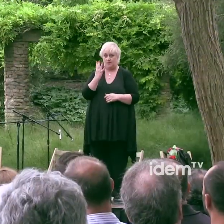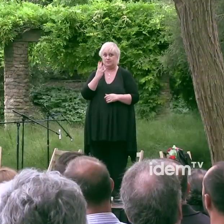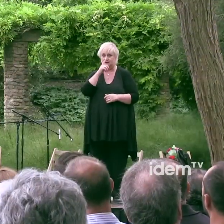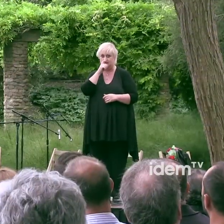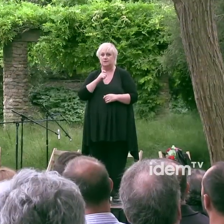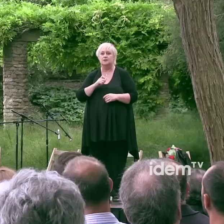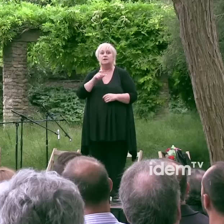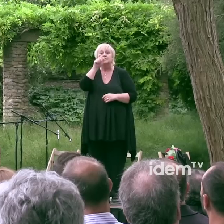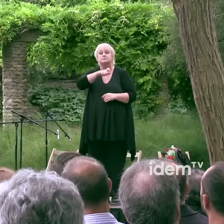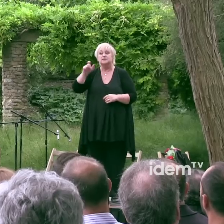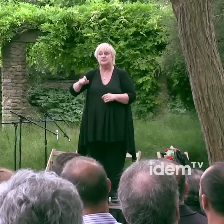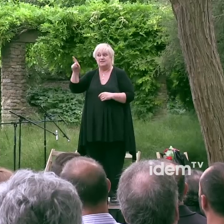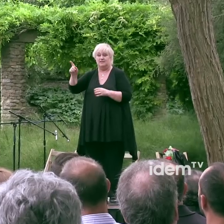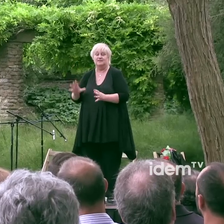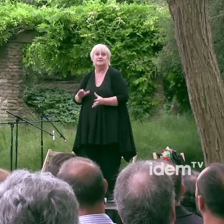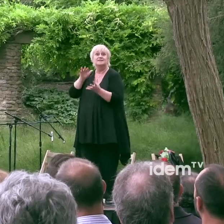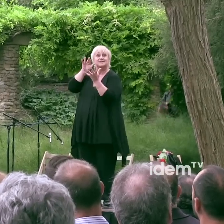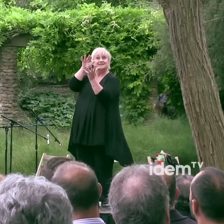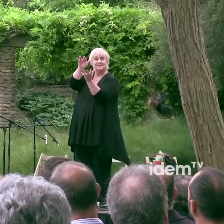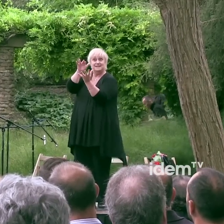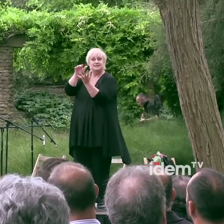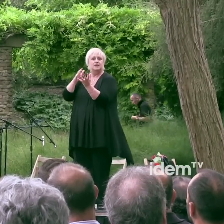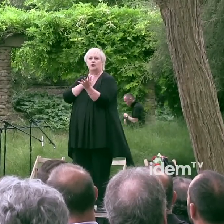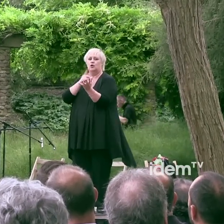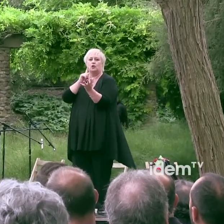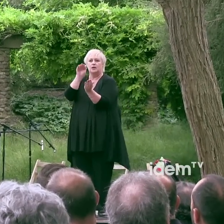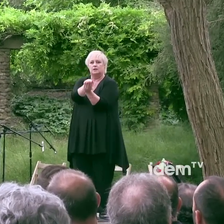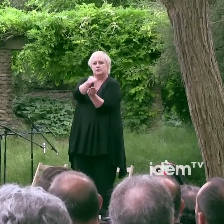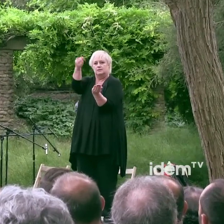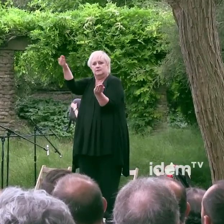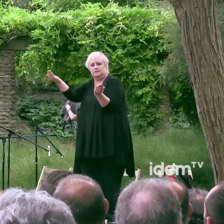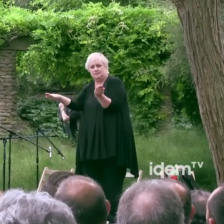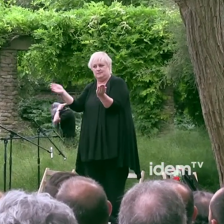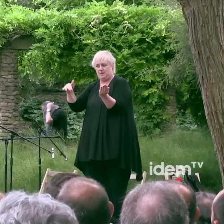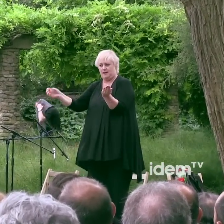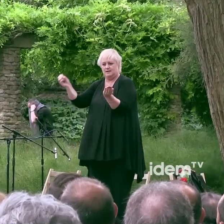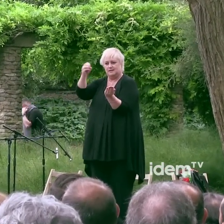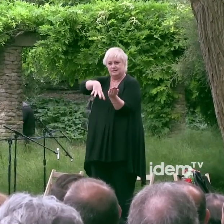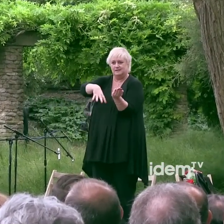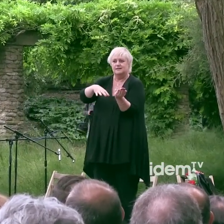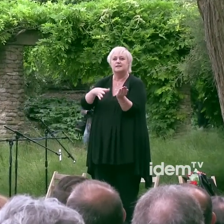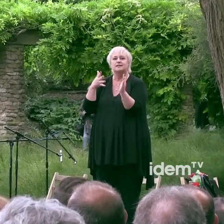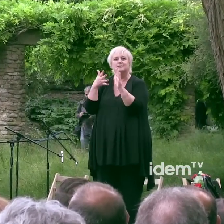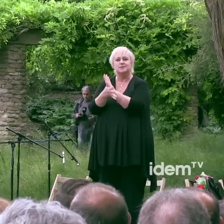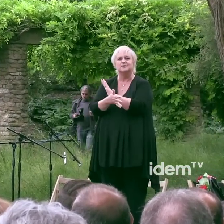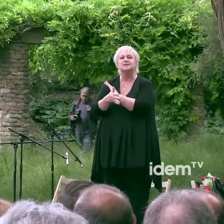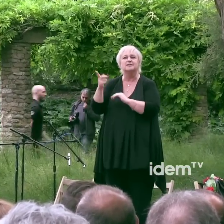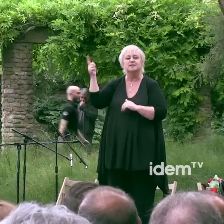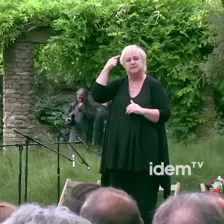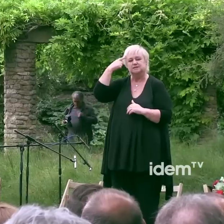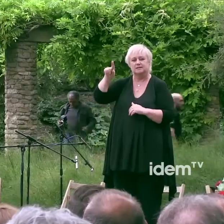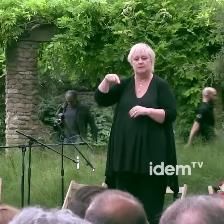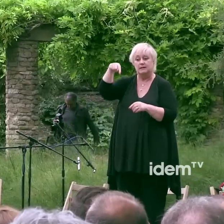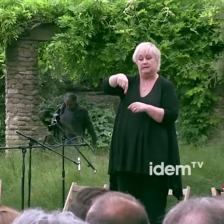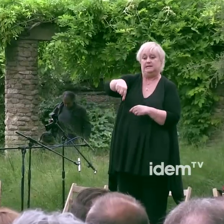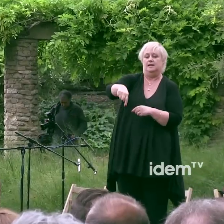del cementiri, amb ell de cos present, es negaren obrir el ninxol on havia de ser enterrat, van assabentar-se a callar i descansar en les despulles dels